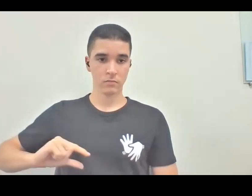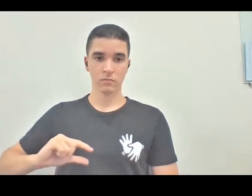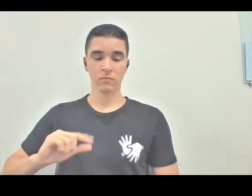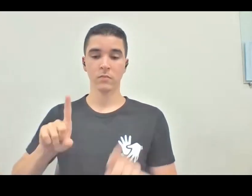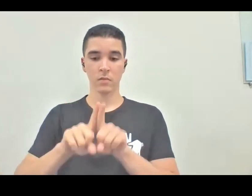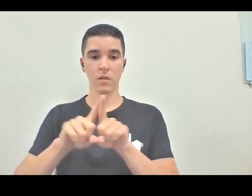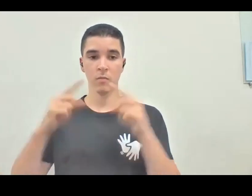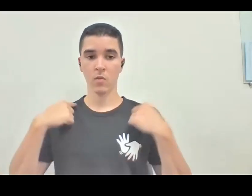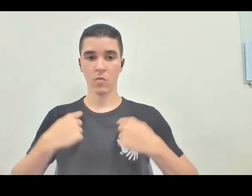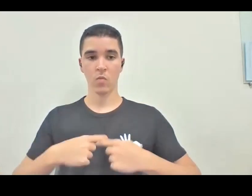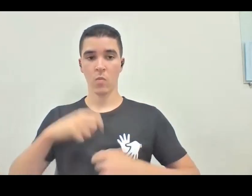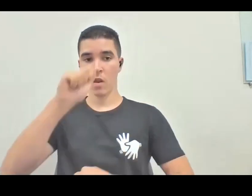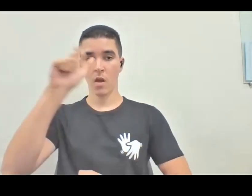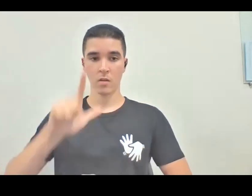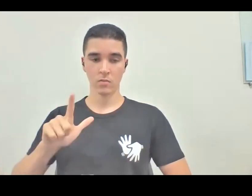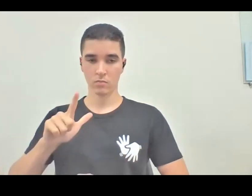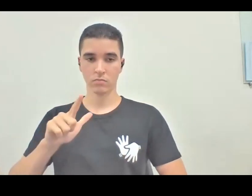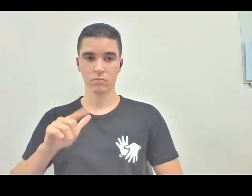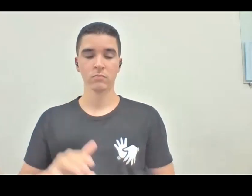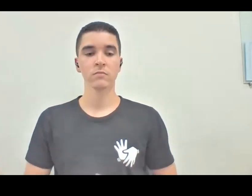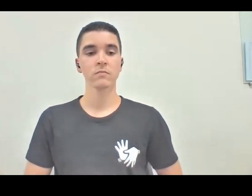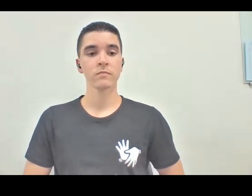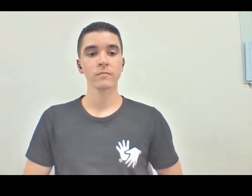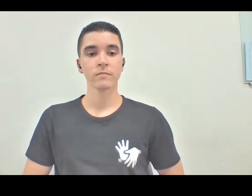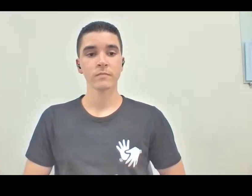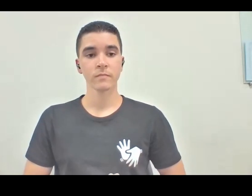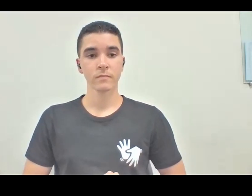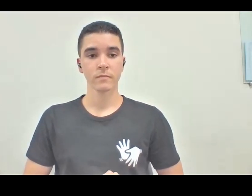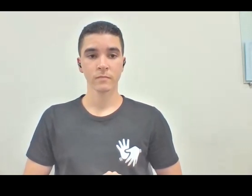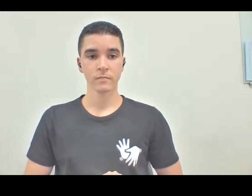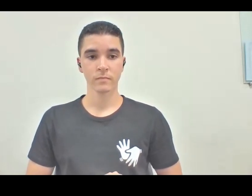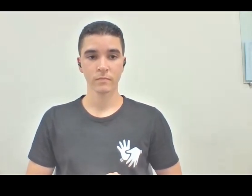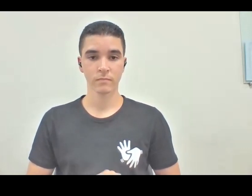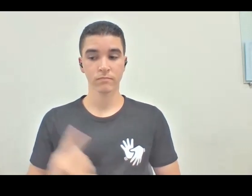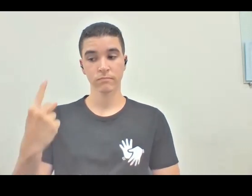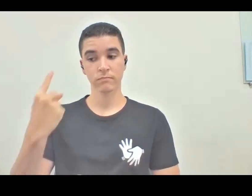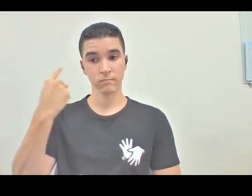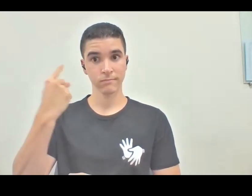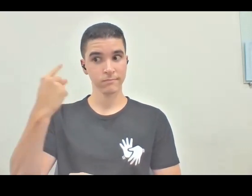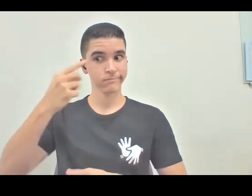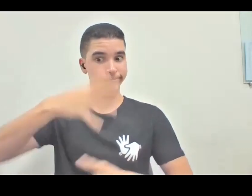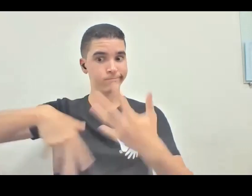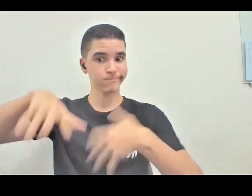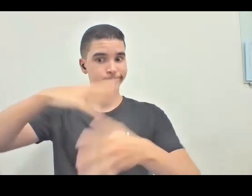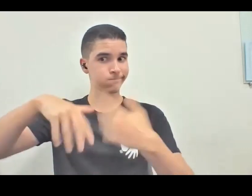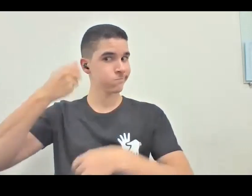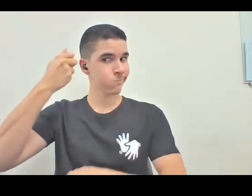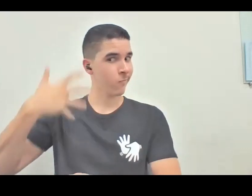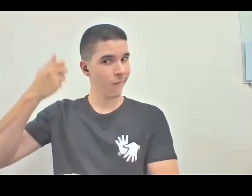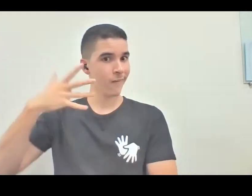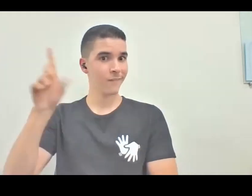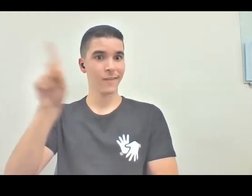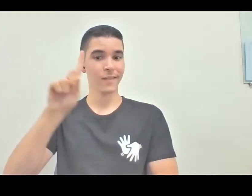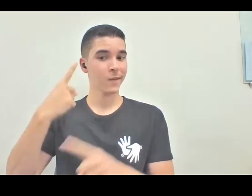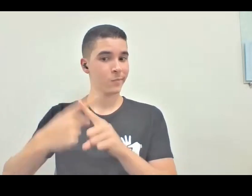no peito. Bom, atrás de mim, minha sala é uma bagunça, nem vou descrever, gente, porque está uma